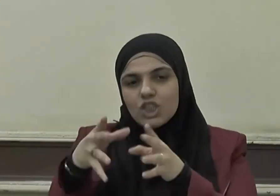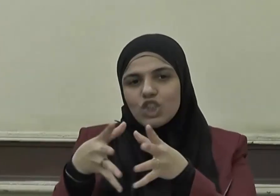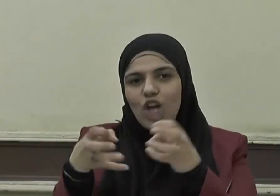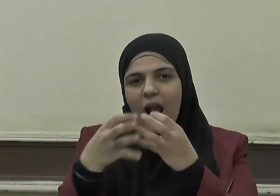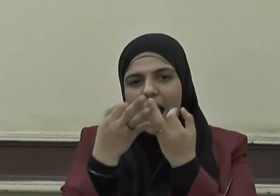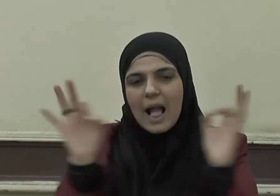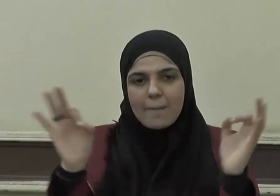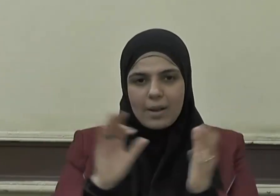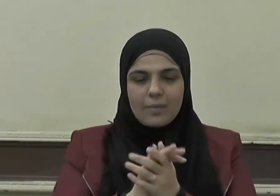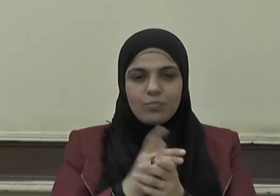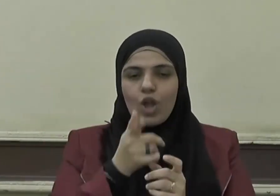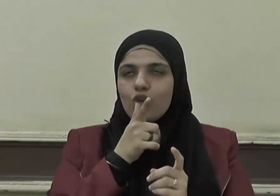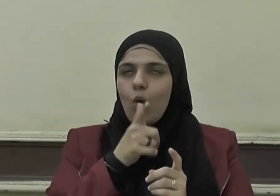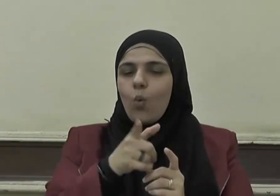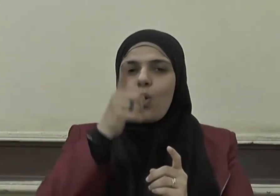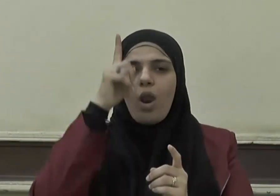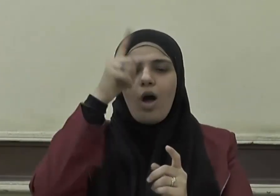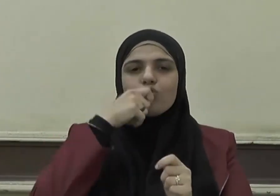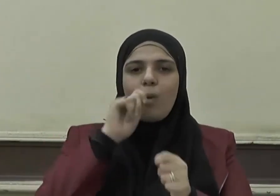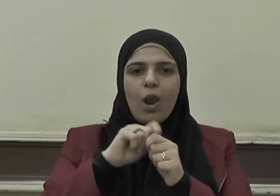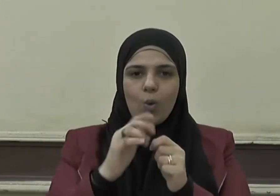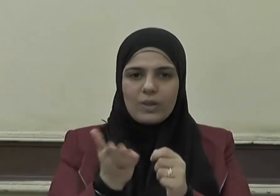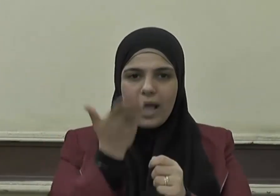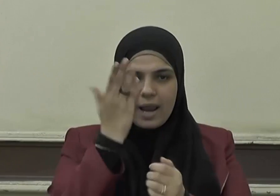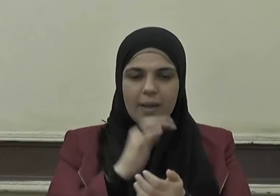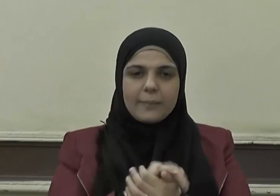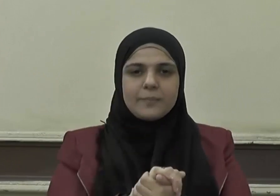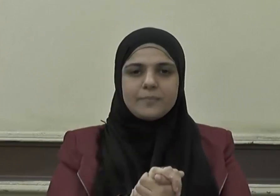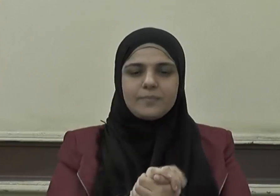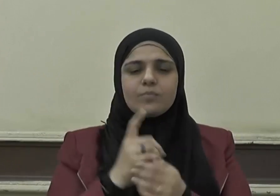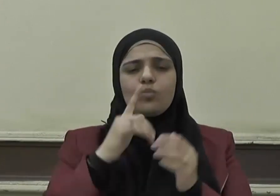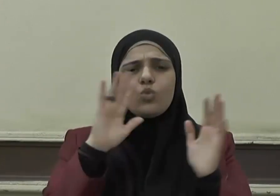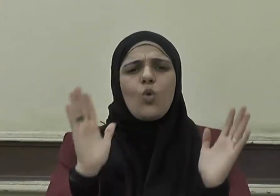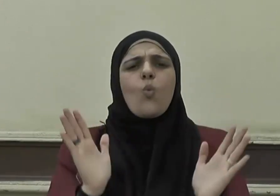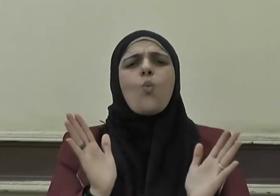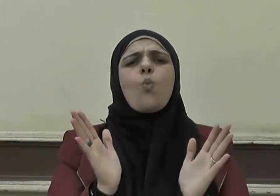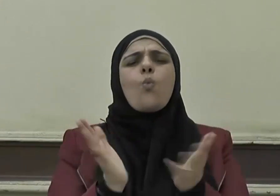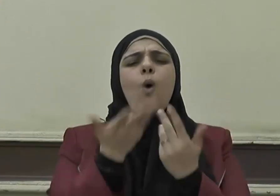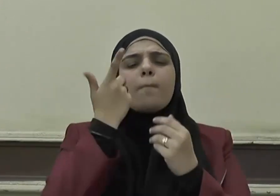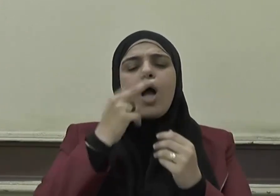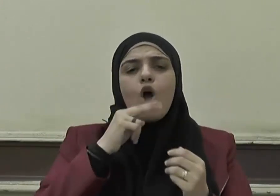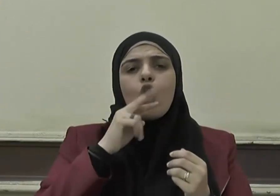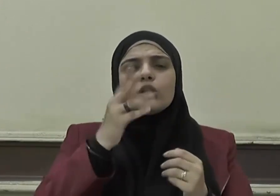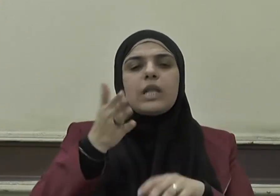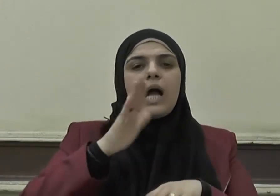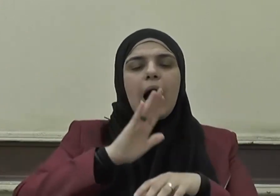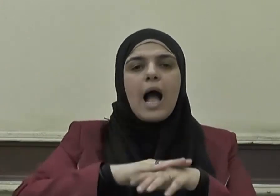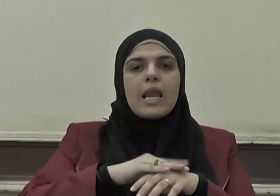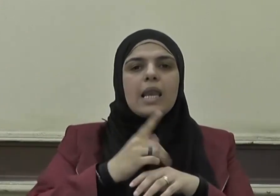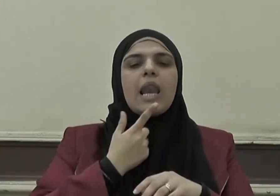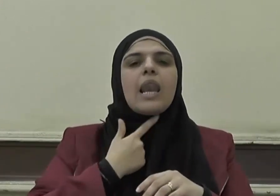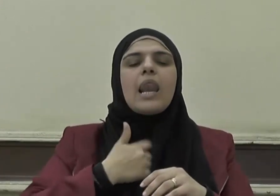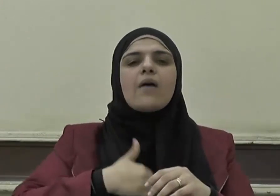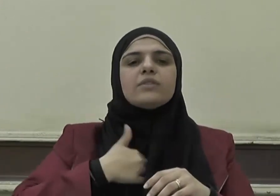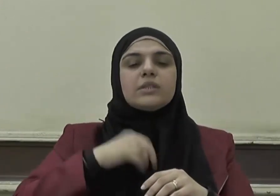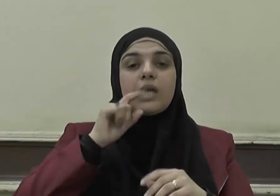حيث يقول تعالى وما ينطق عن الهوى إن هو